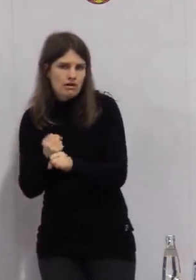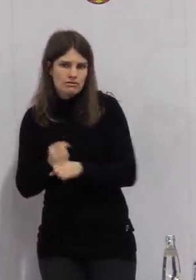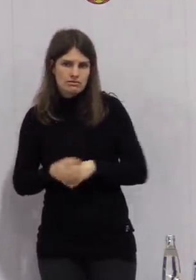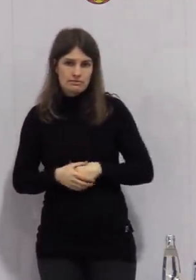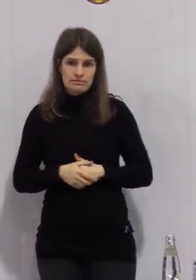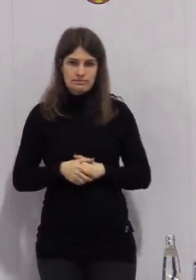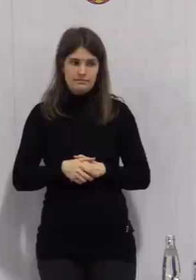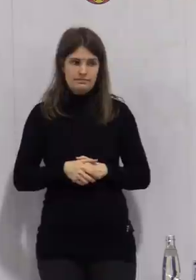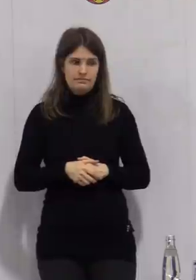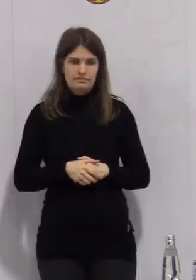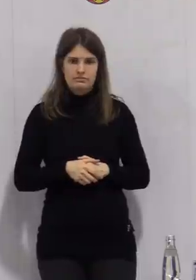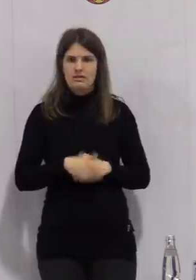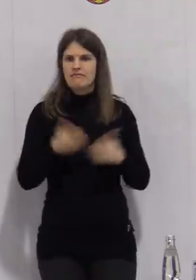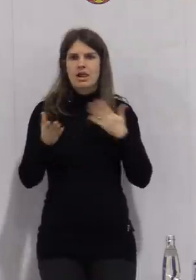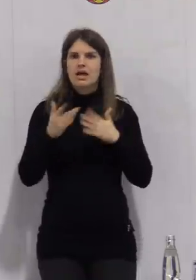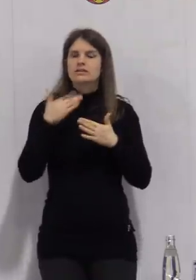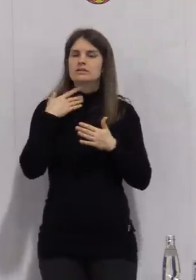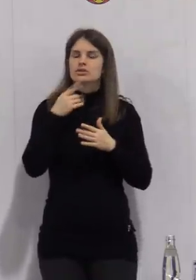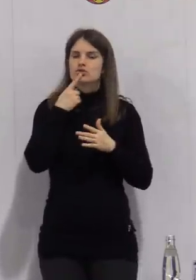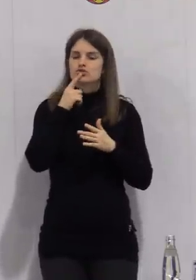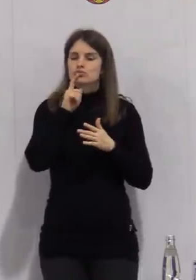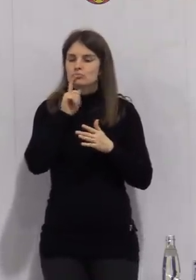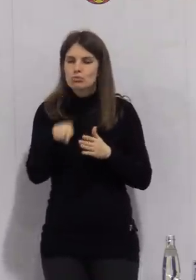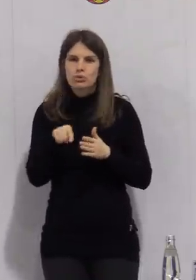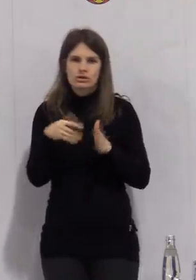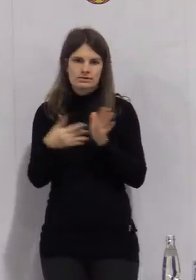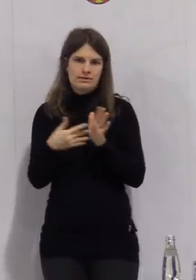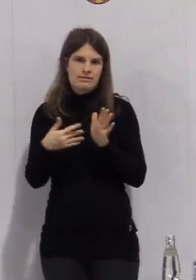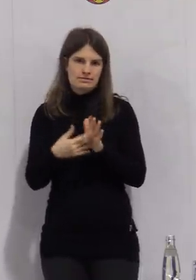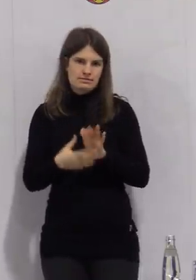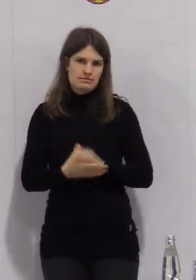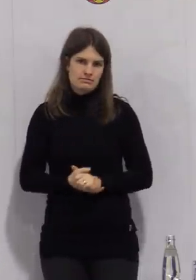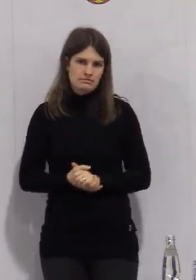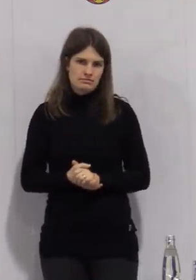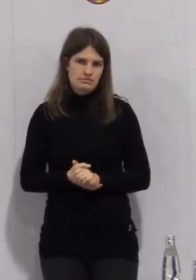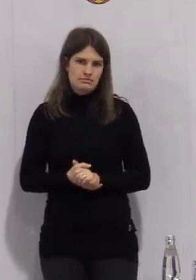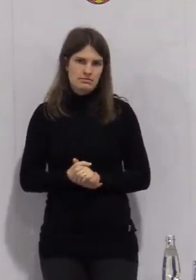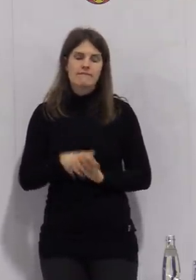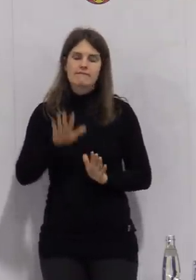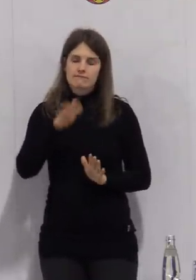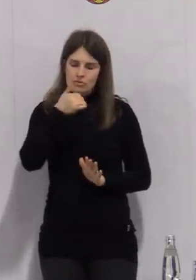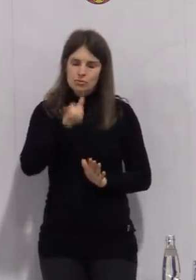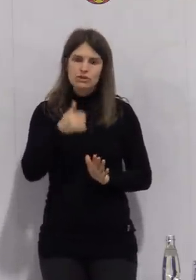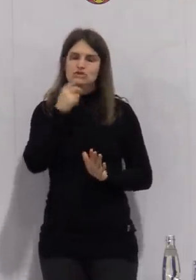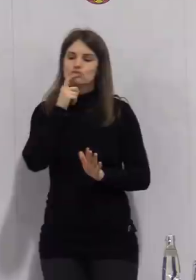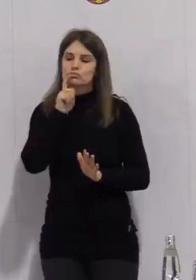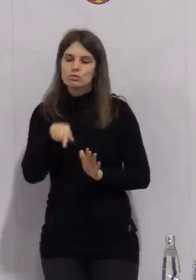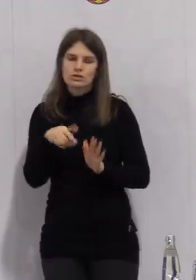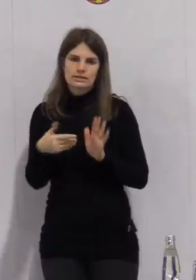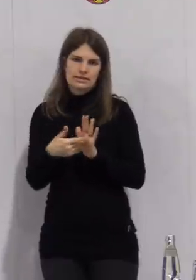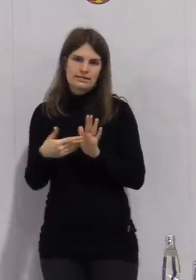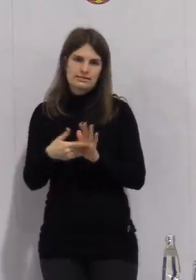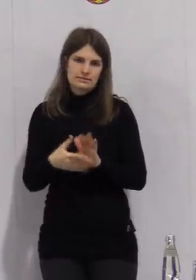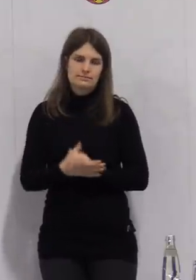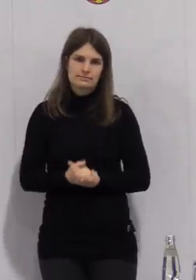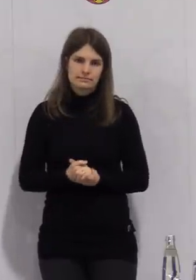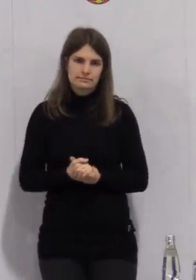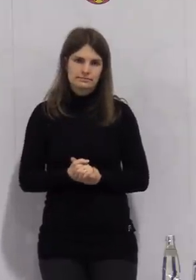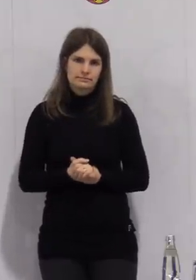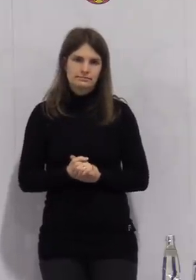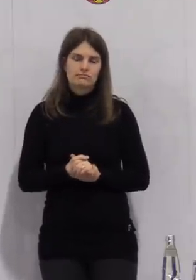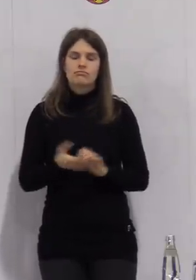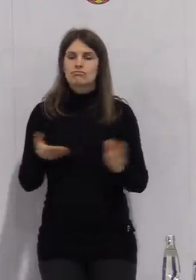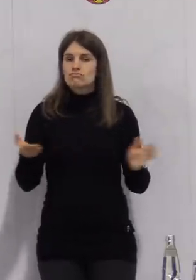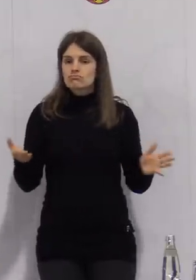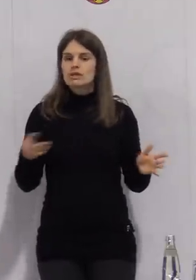Wahrscheinlich wird es sich um einen Spucktest handeln. Wir werden über Details dazu in der nächsten Woche hier in der Pressekonferenz